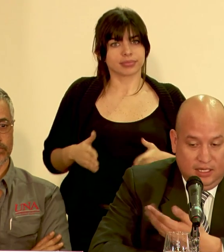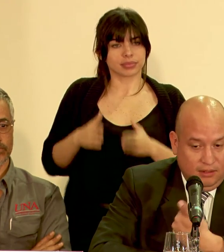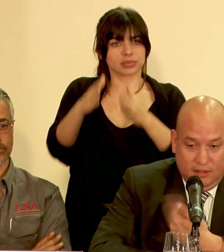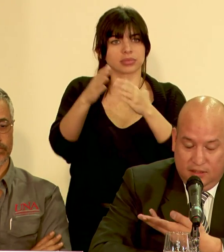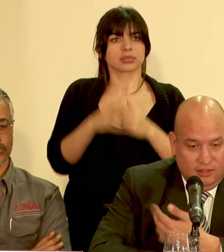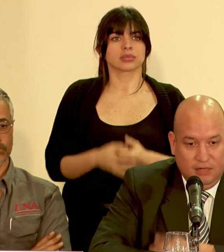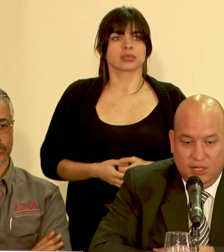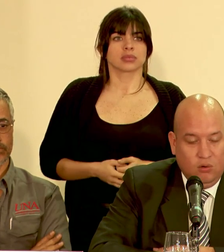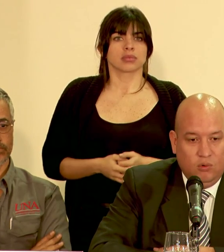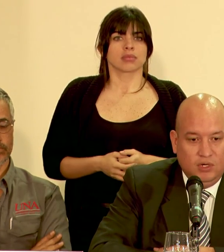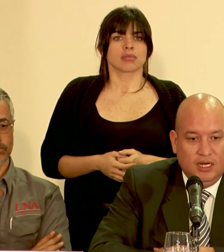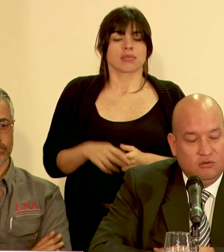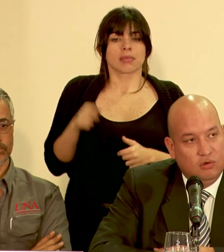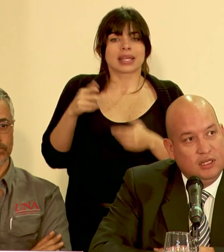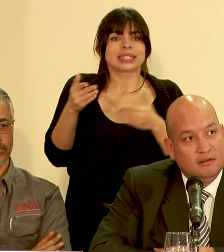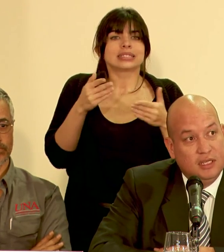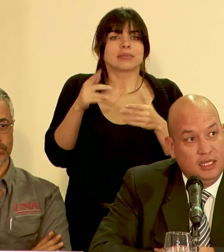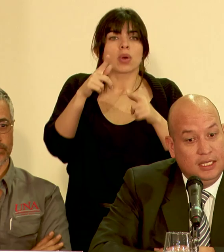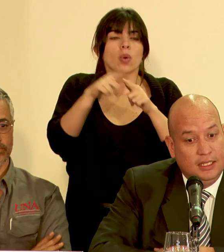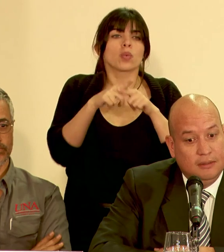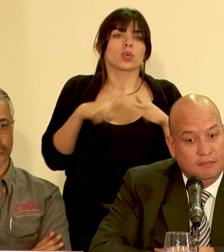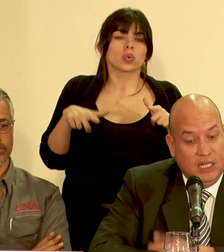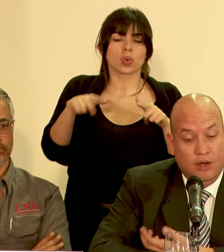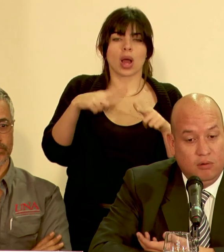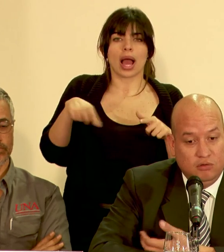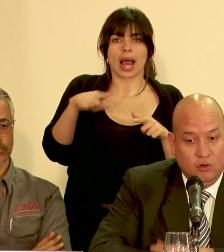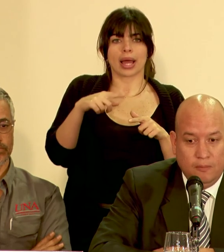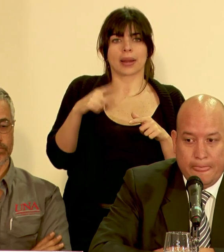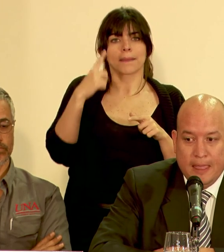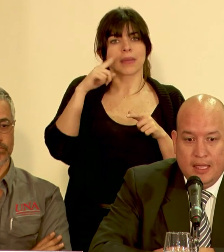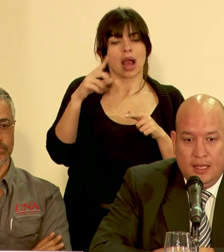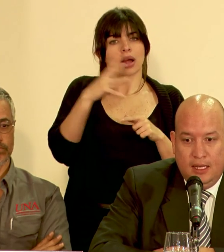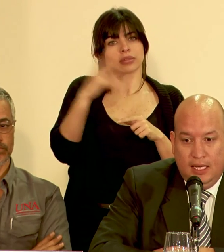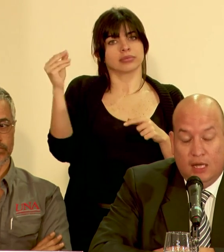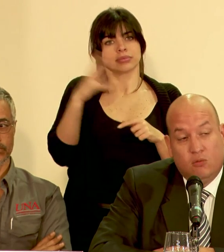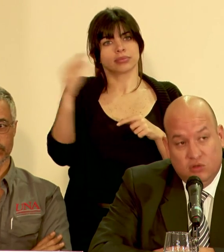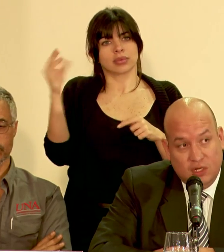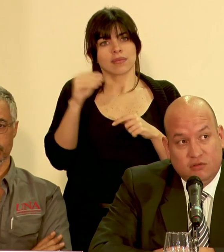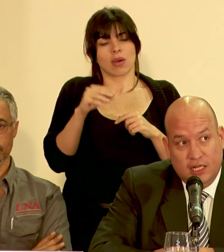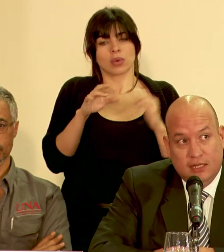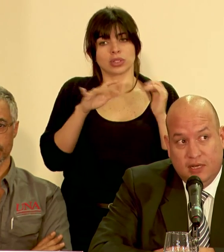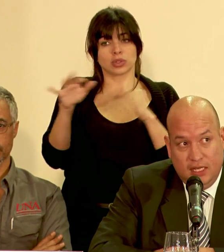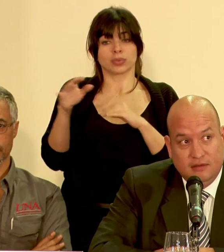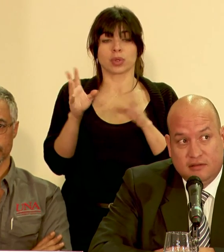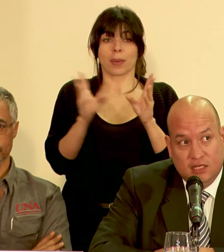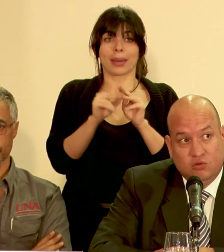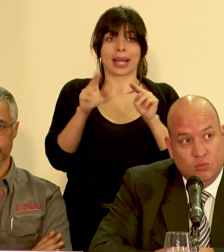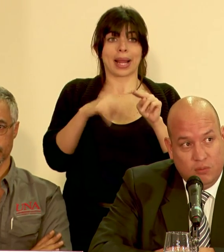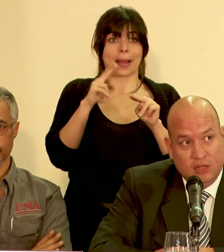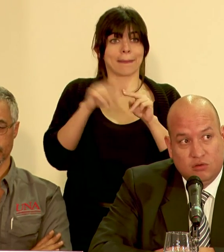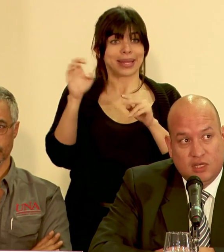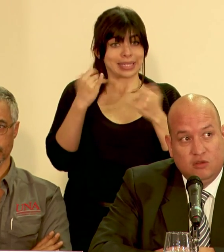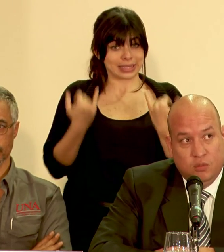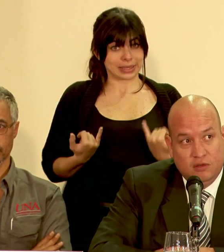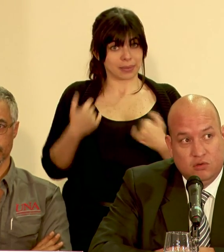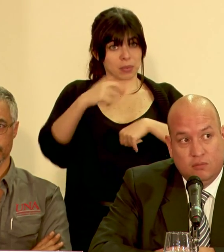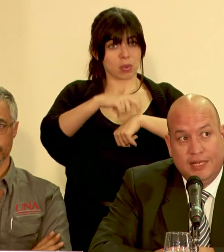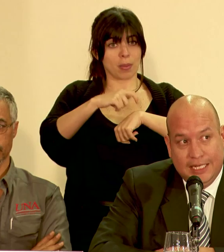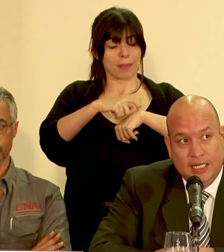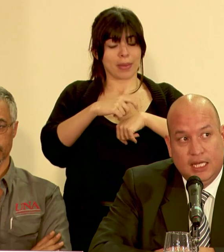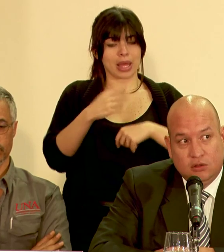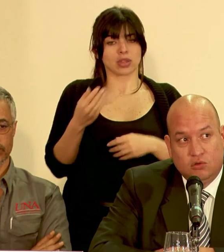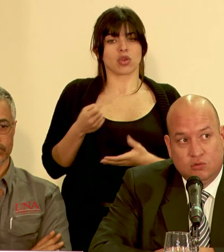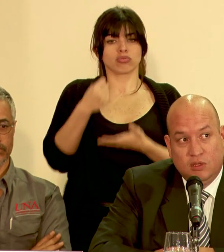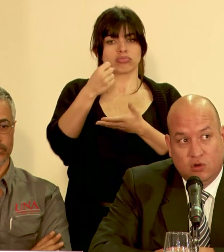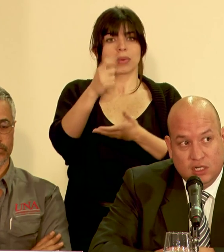sirve como una de las zonas de evacuación la Comisión Nacional de Emergencias en estos momentos ha dispuesto